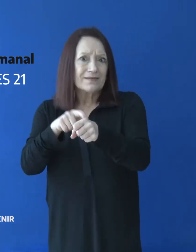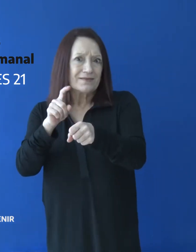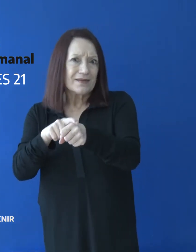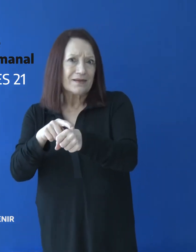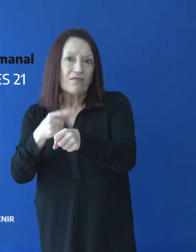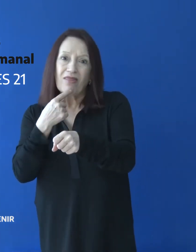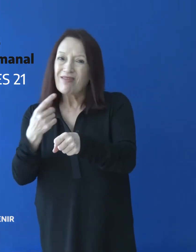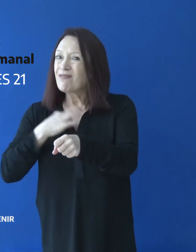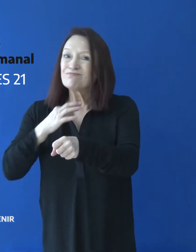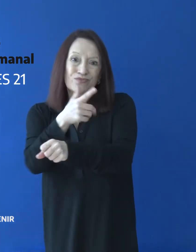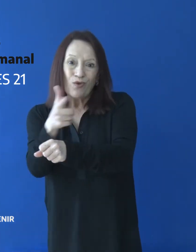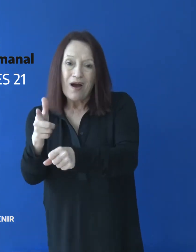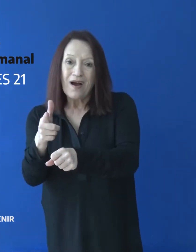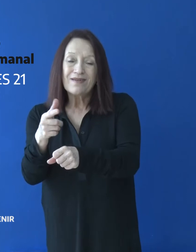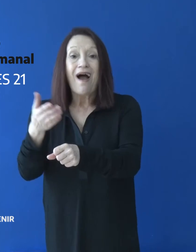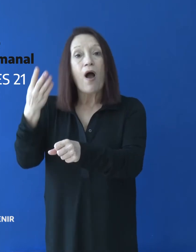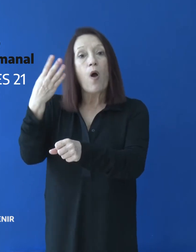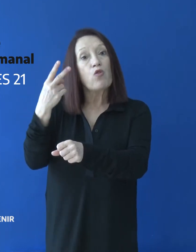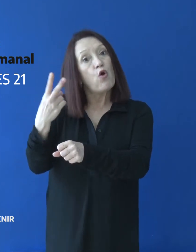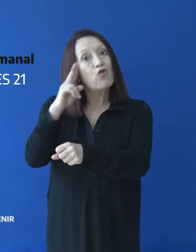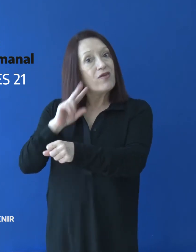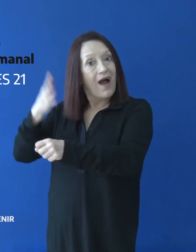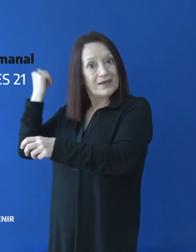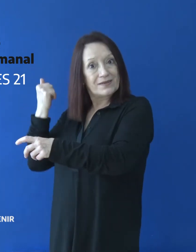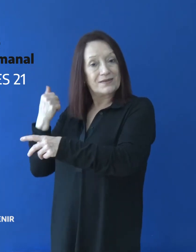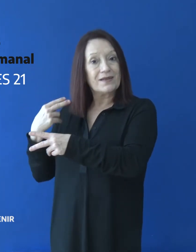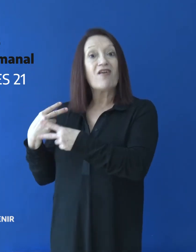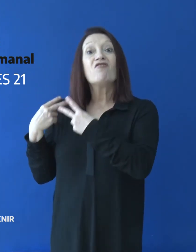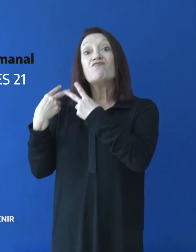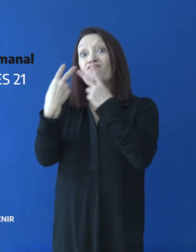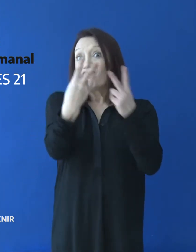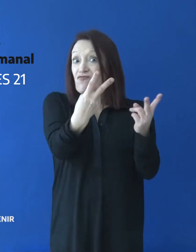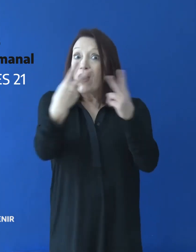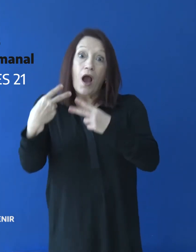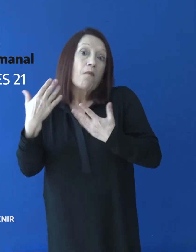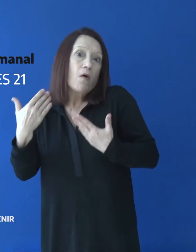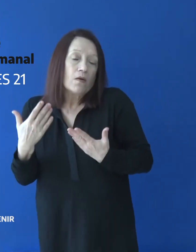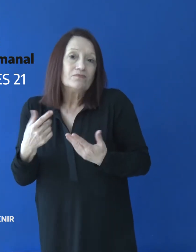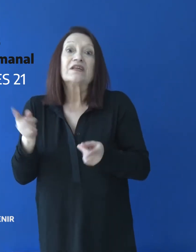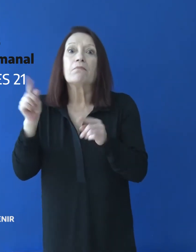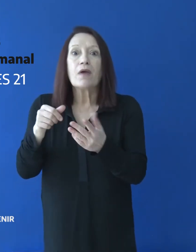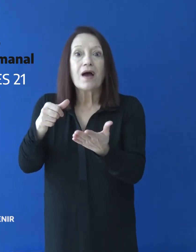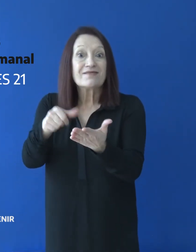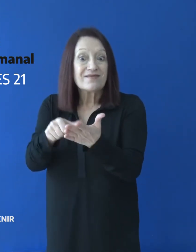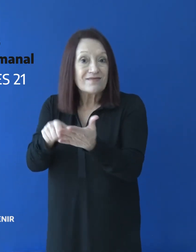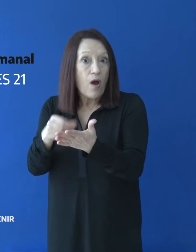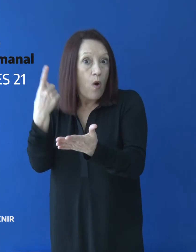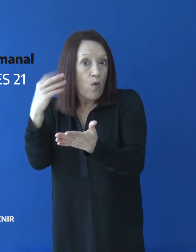negativo dentro de las 48 horas previas al viaje. Certificado único de circulación